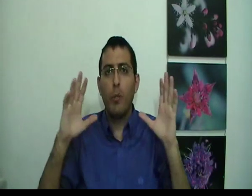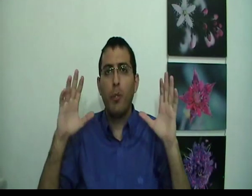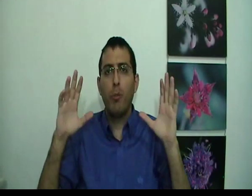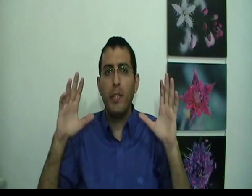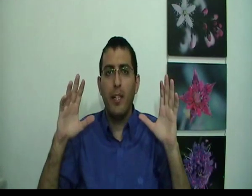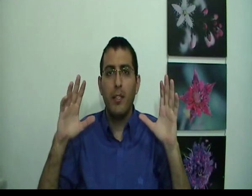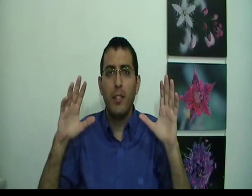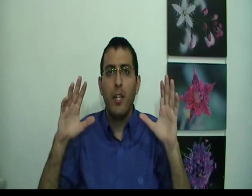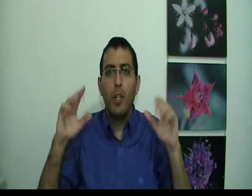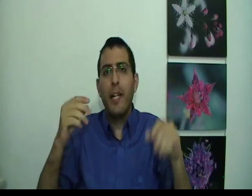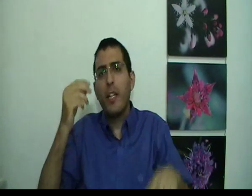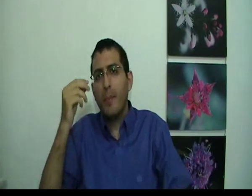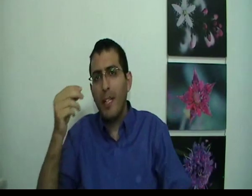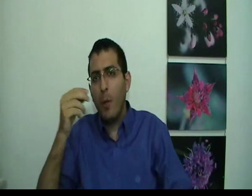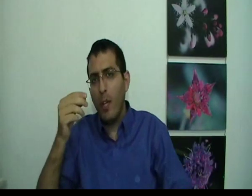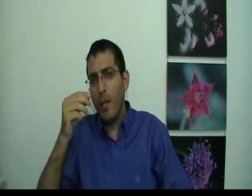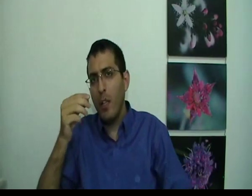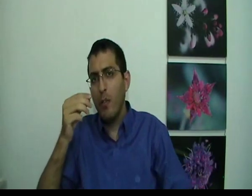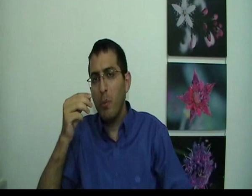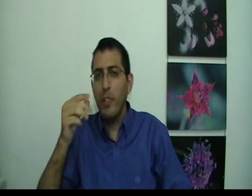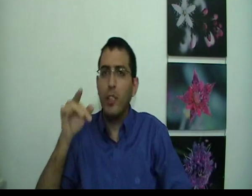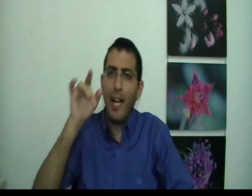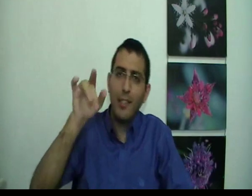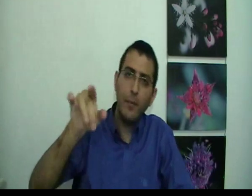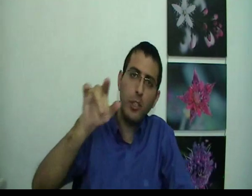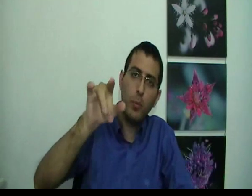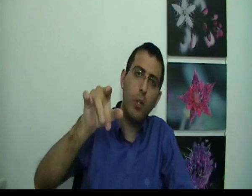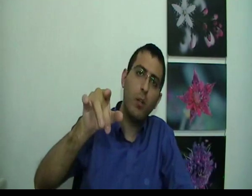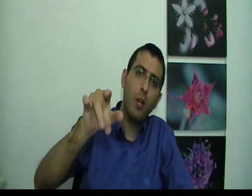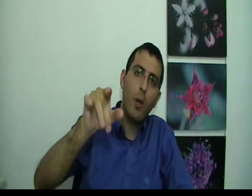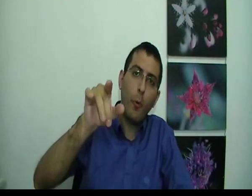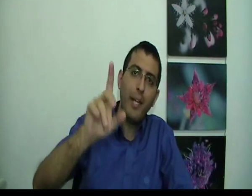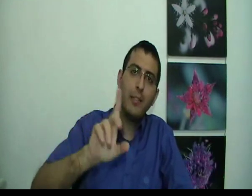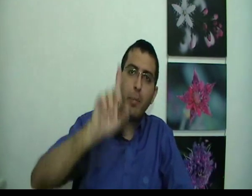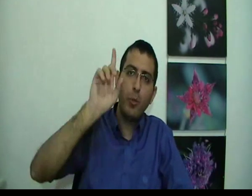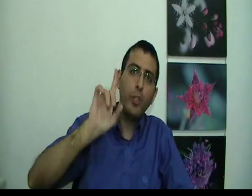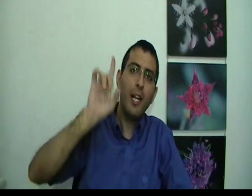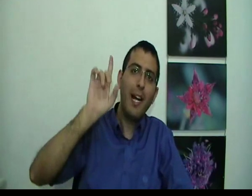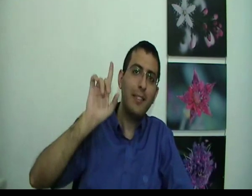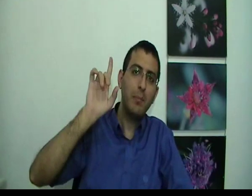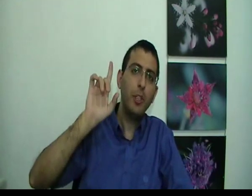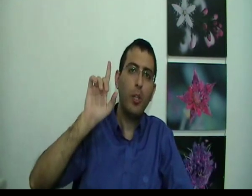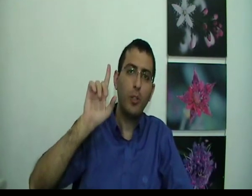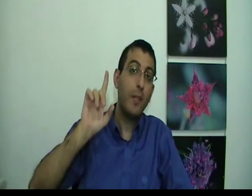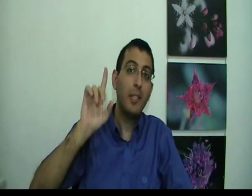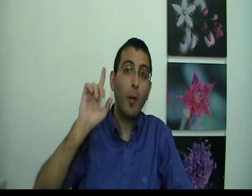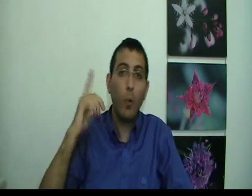באותו מידה זאת אומרת כי כשבן אדם חולם חלום הוא מבין שהאדם שמולו הוא בעצם ביטוי של העצמי שלו שנמצא מחוץ